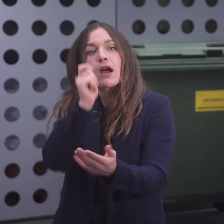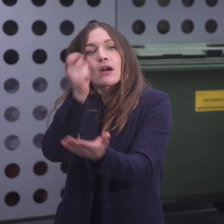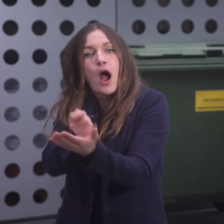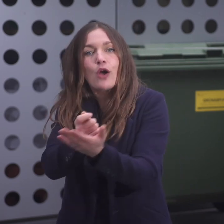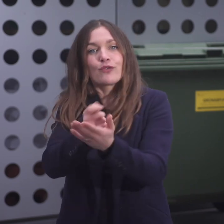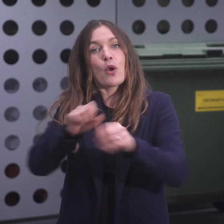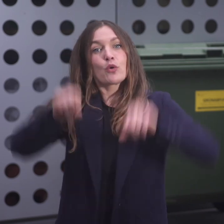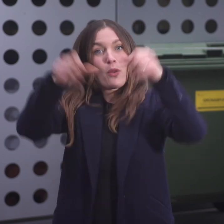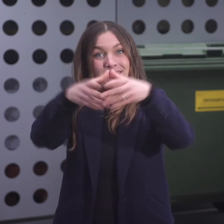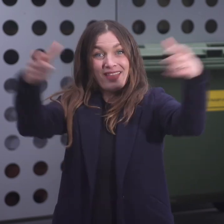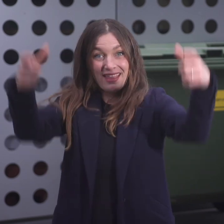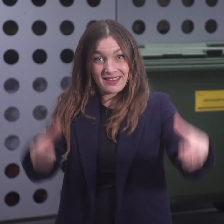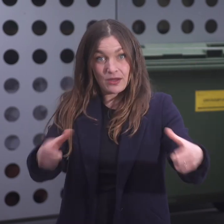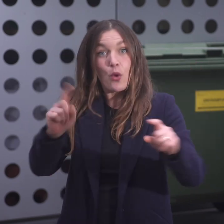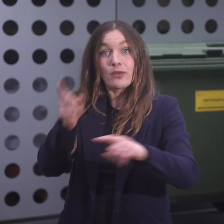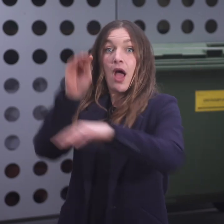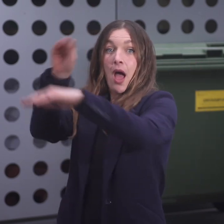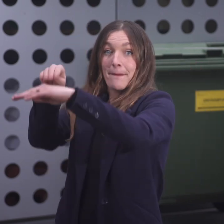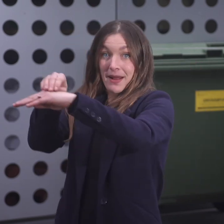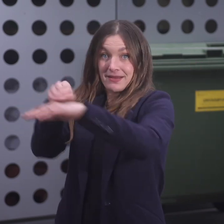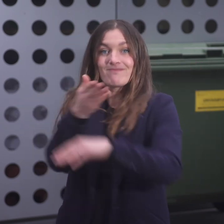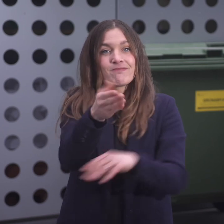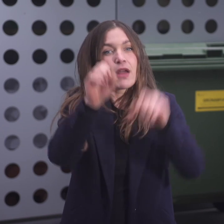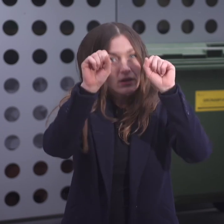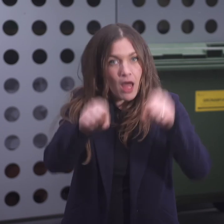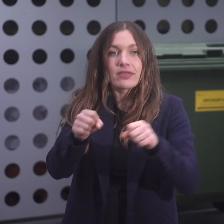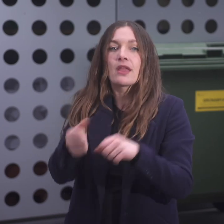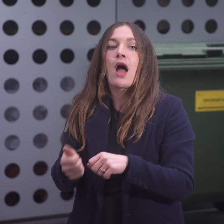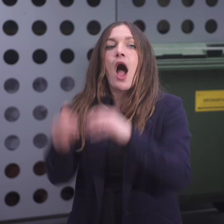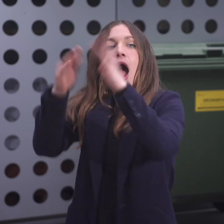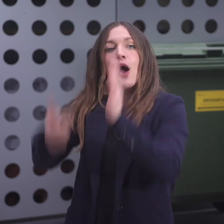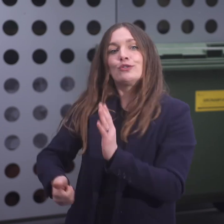Hausverwaltung, aber auch von den Mieterinnen und Mietern getätigt werden.